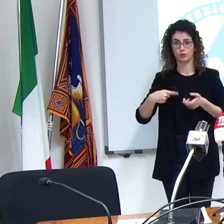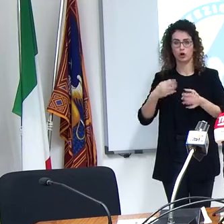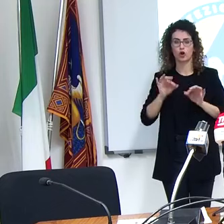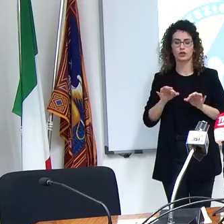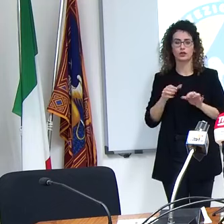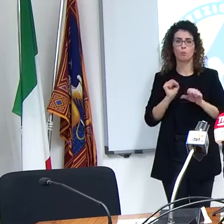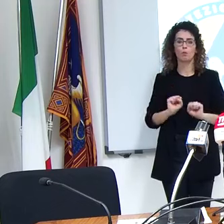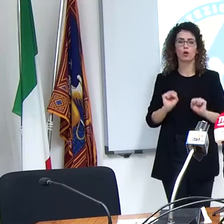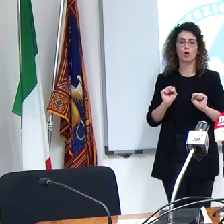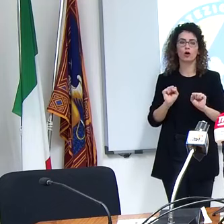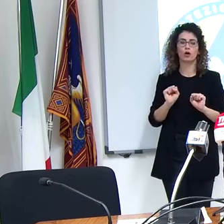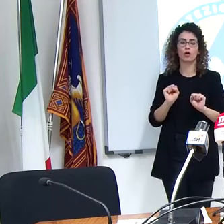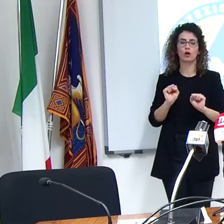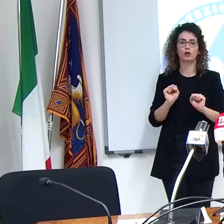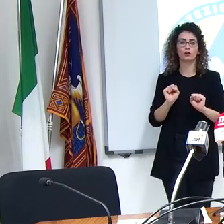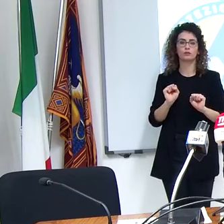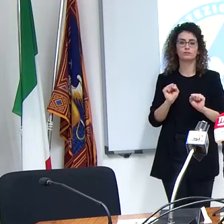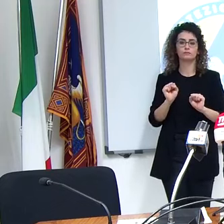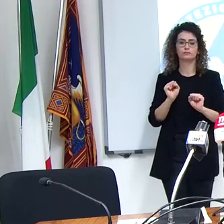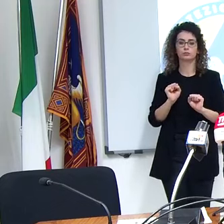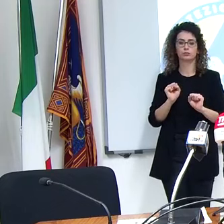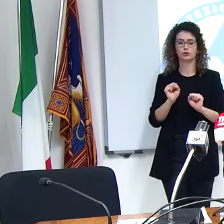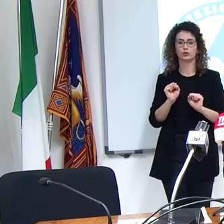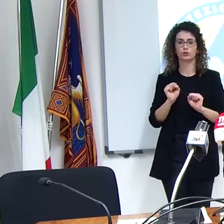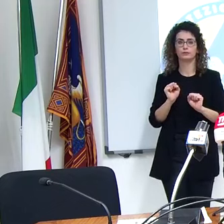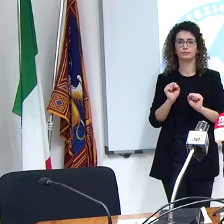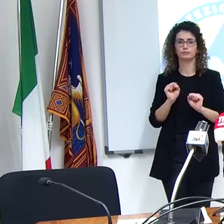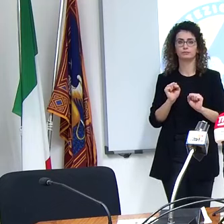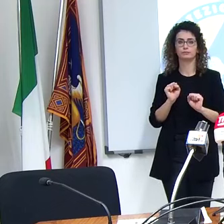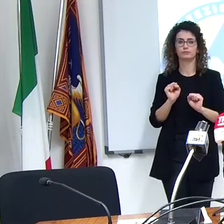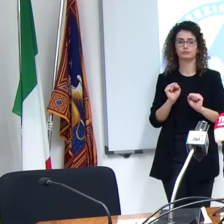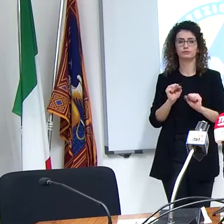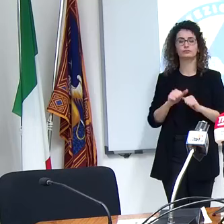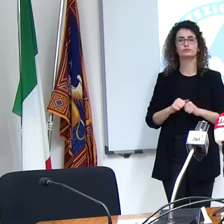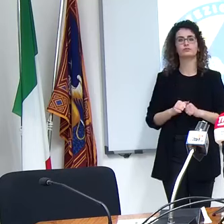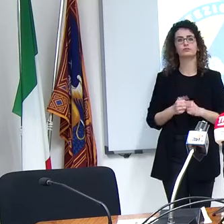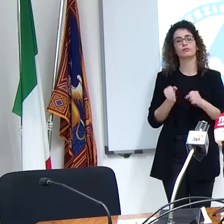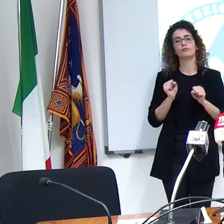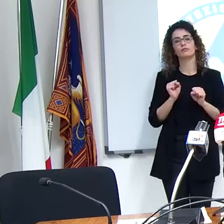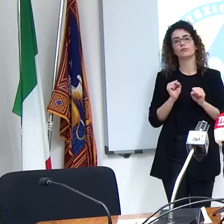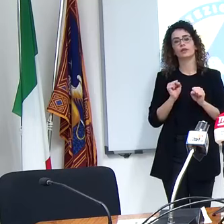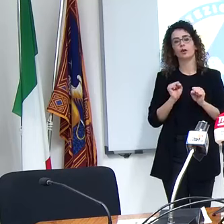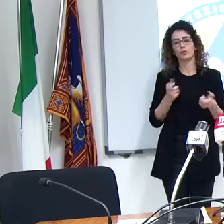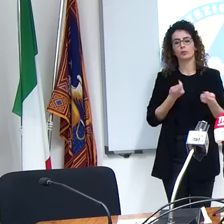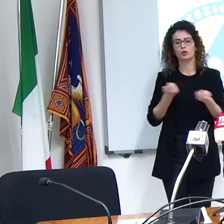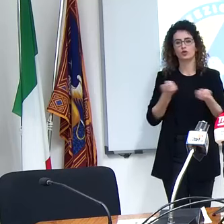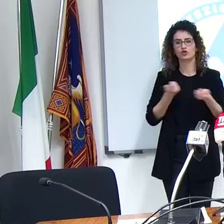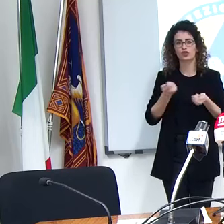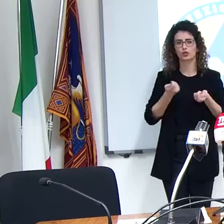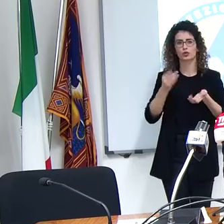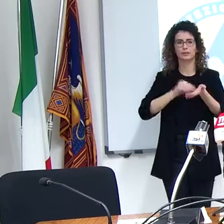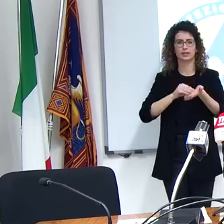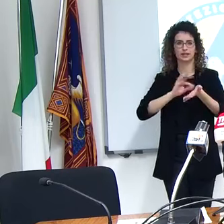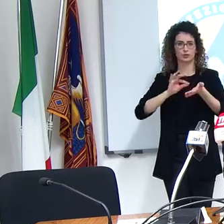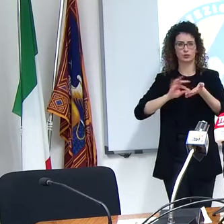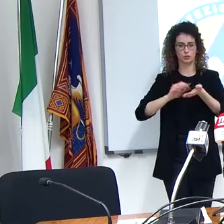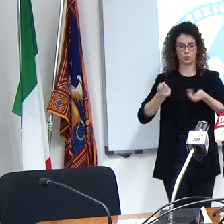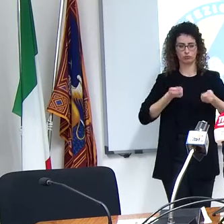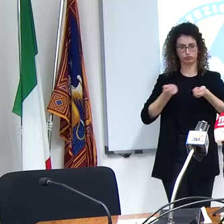che si era manifestata nel corso del tempo nella gestione delle presenze scolastiche